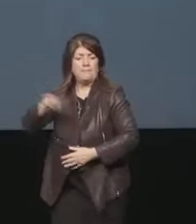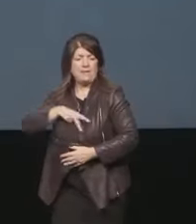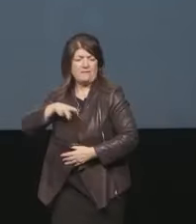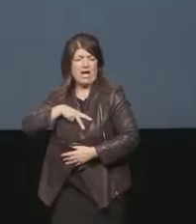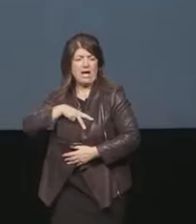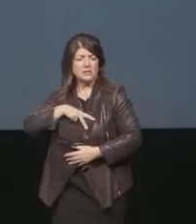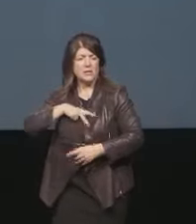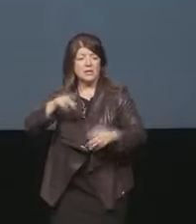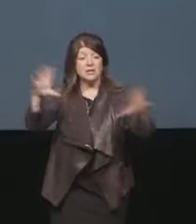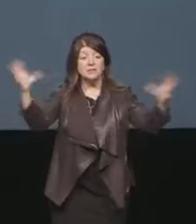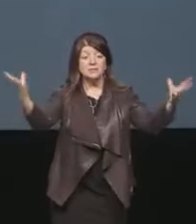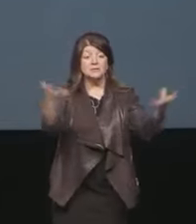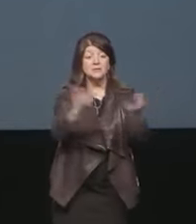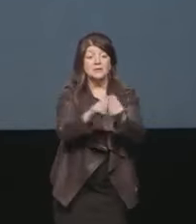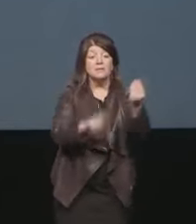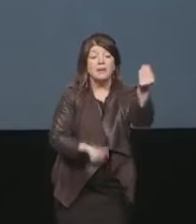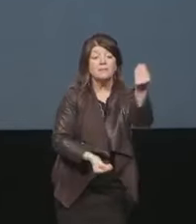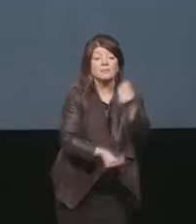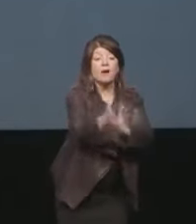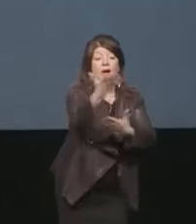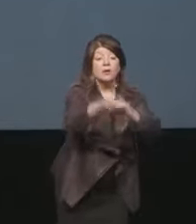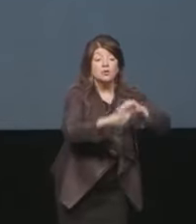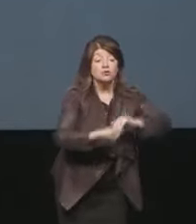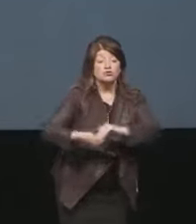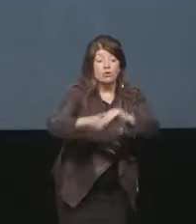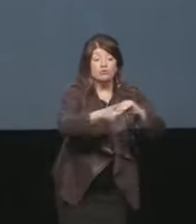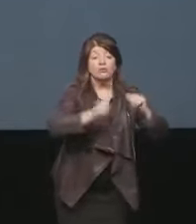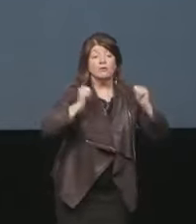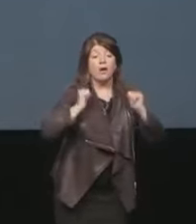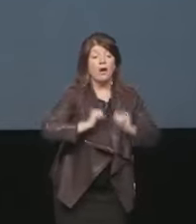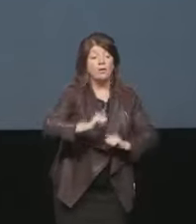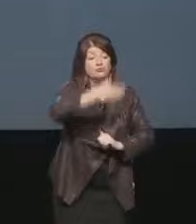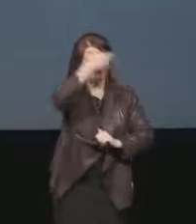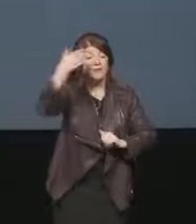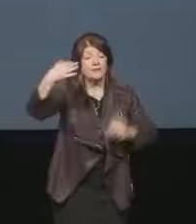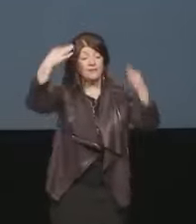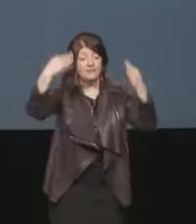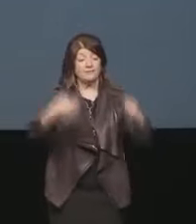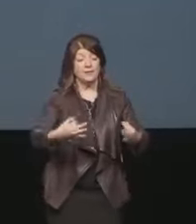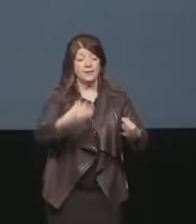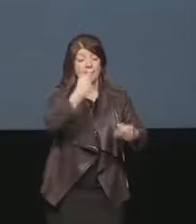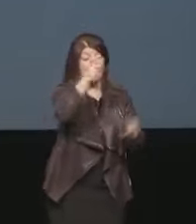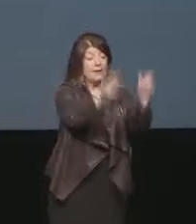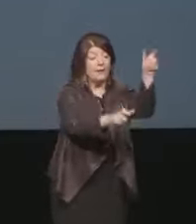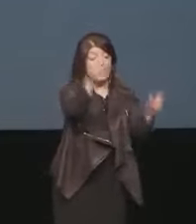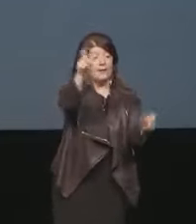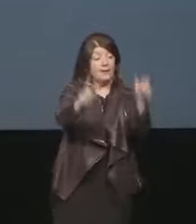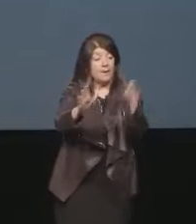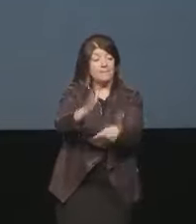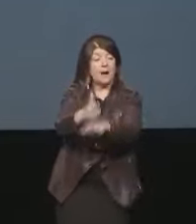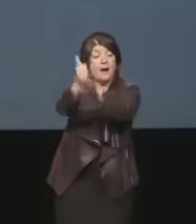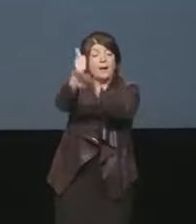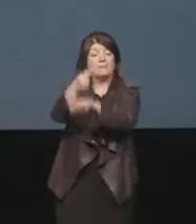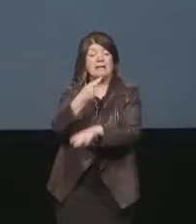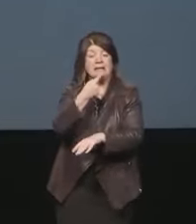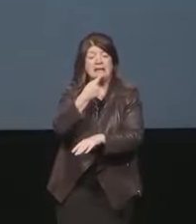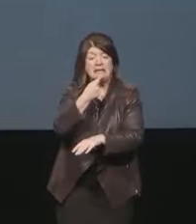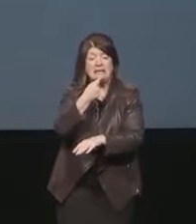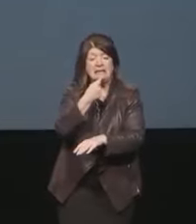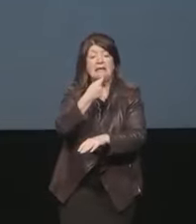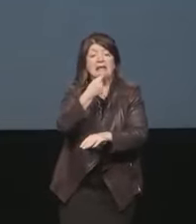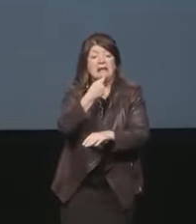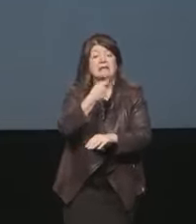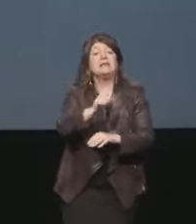La cooperazione deve rappresentare gli interessi di tutti gli attori principali anche gli interessi di coloro i quali non